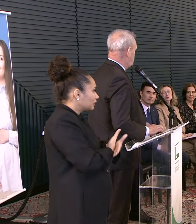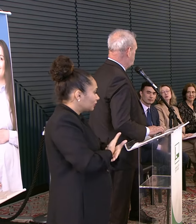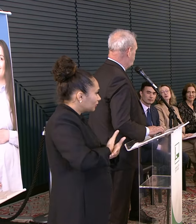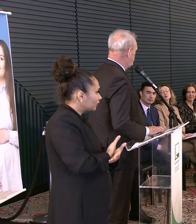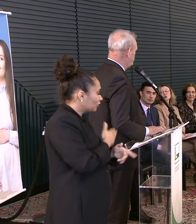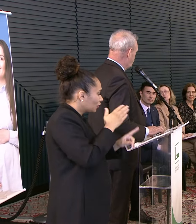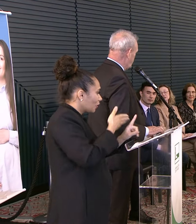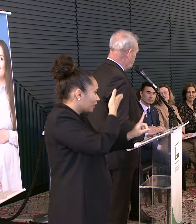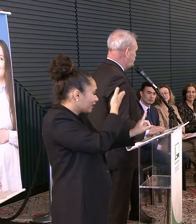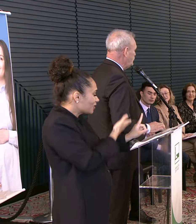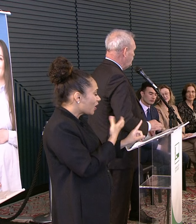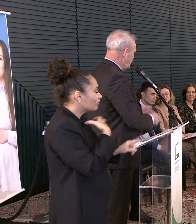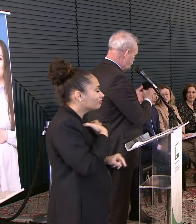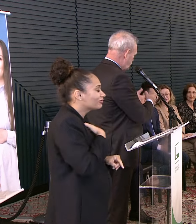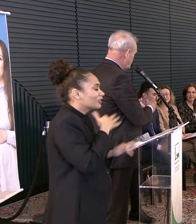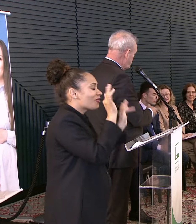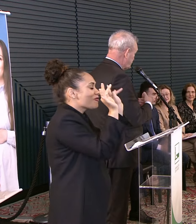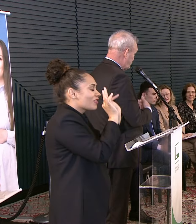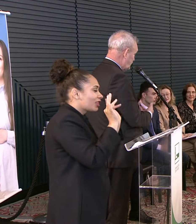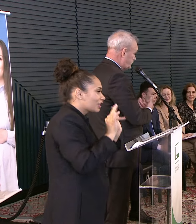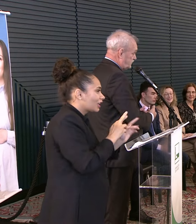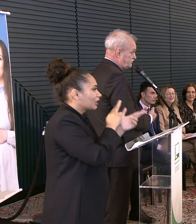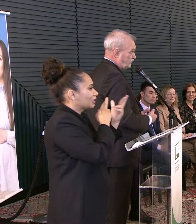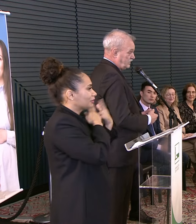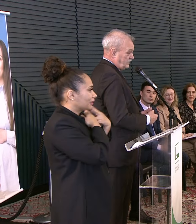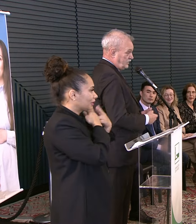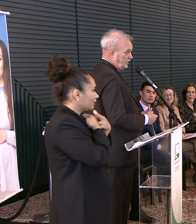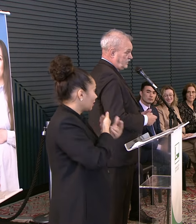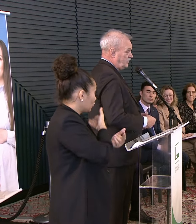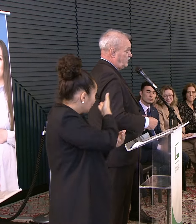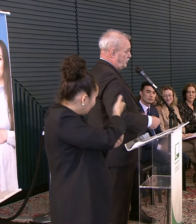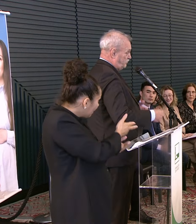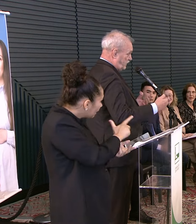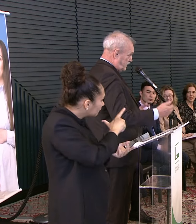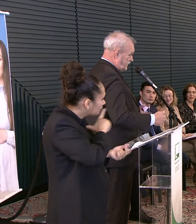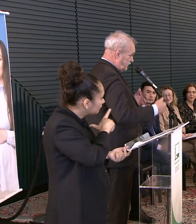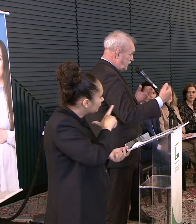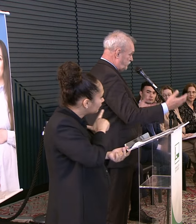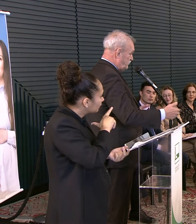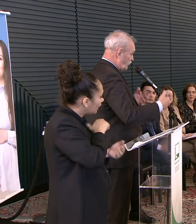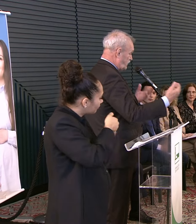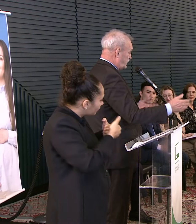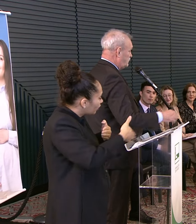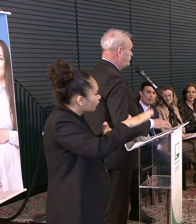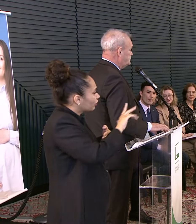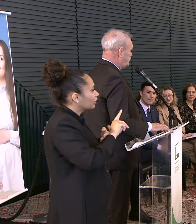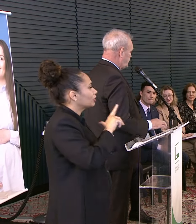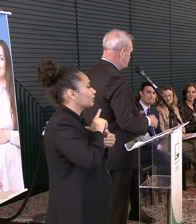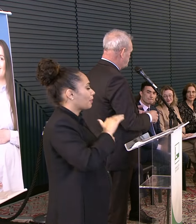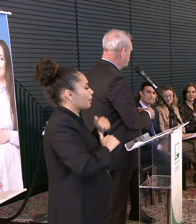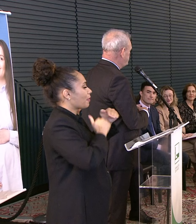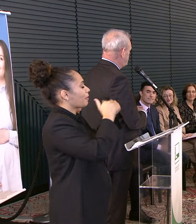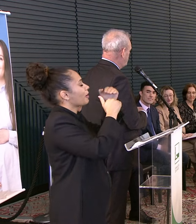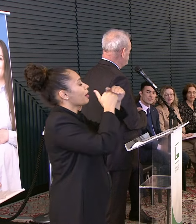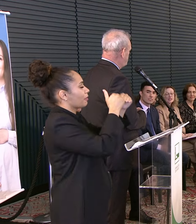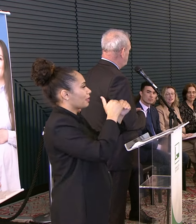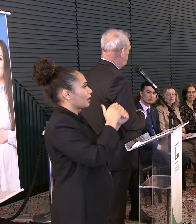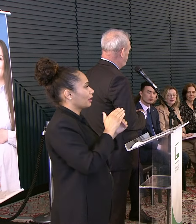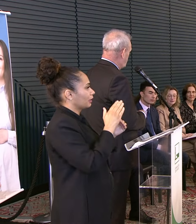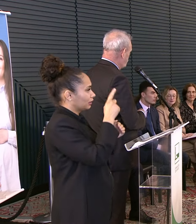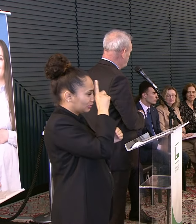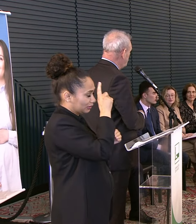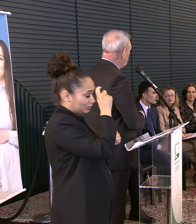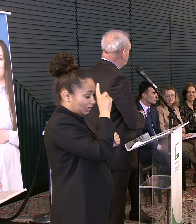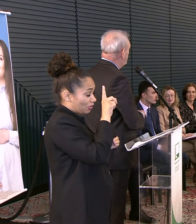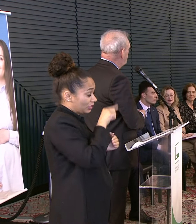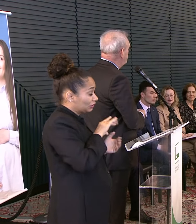homenageada Eu fico muito feliz Isso é uma responsabilidade Que eles vão carregar Para que aprimore cada vez mais E esse hospital Seja